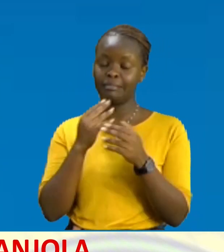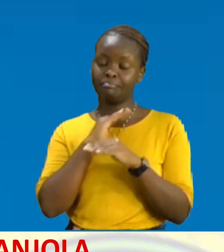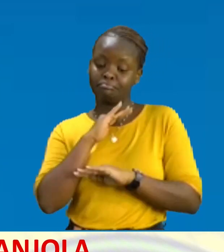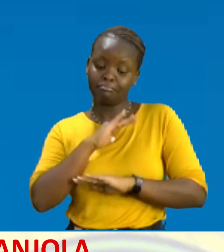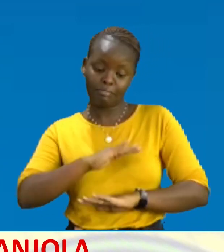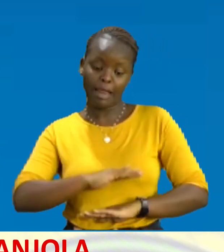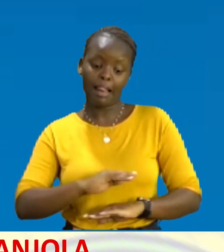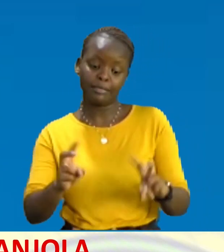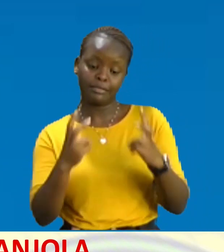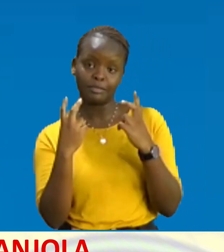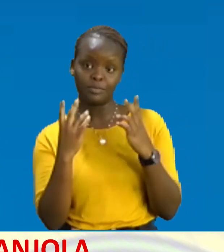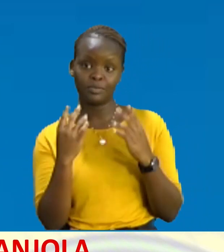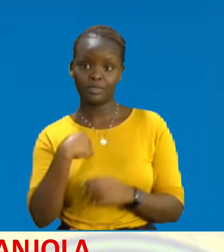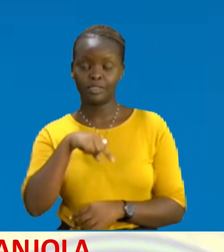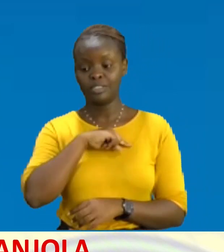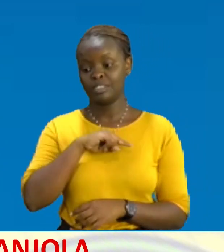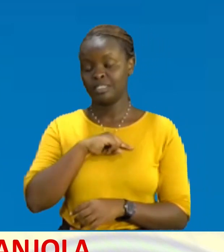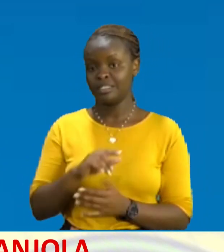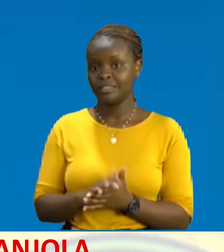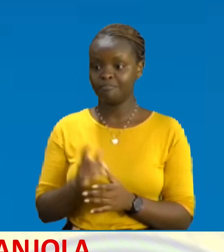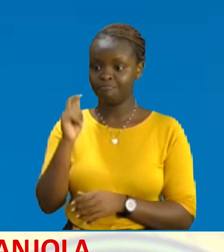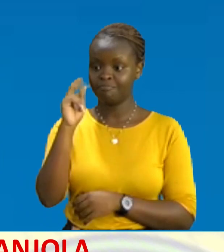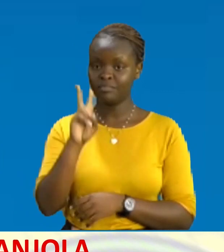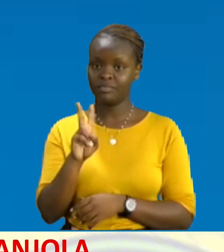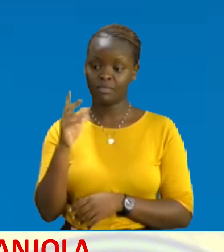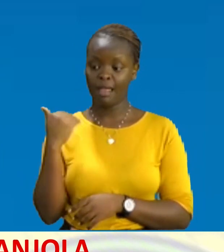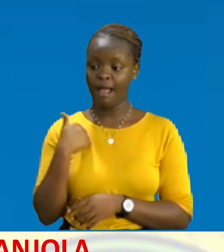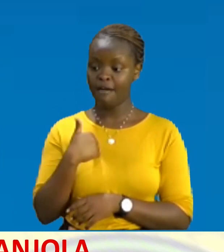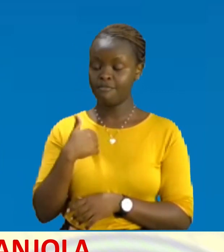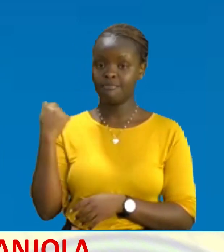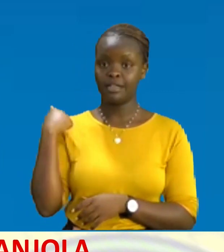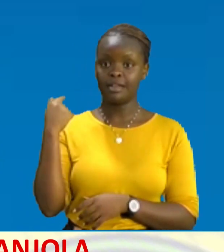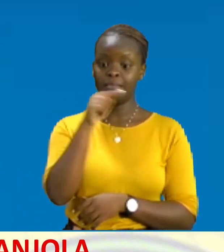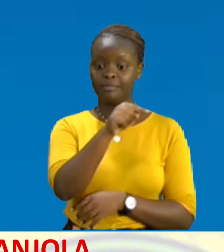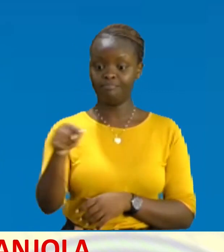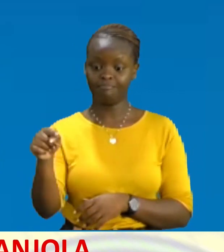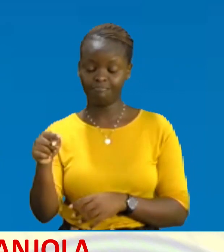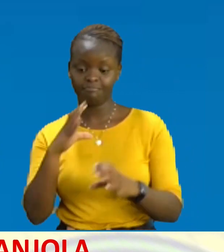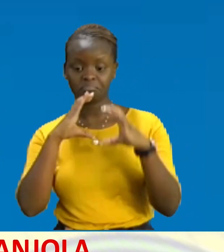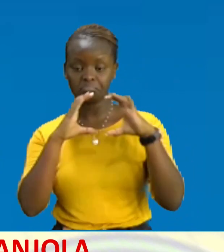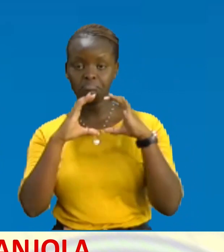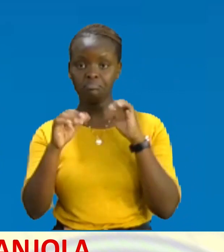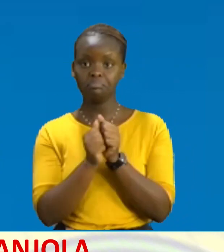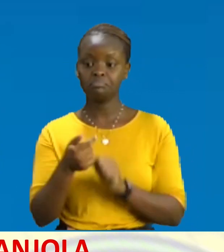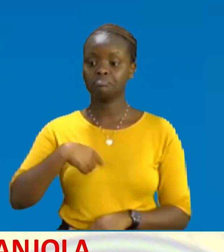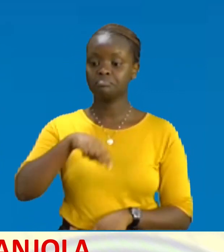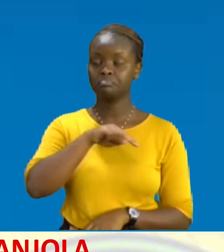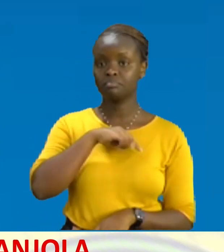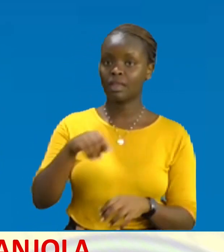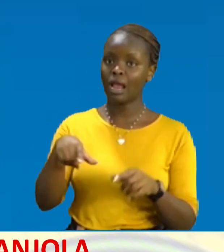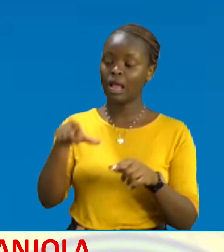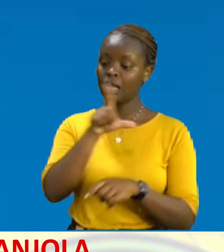Kutufuatilia Pare Kwenye runinga Yako Kuna Nambazetu Zikuwapo Kwenye runinga Yako Unaweza Kutukua Namba izo Unazumza Nasisi Na